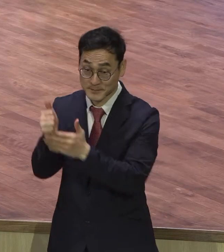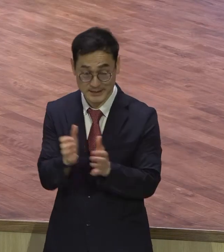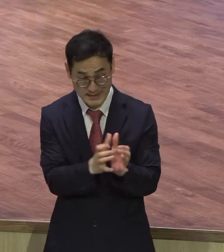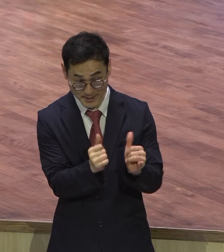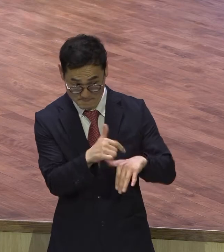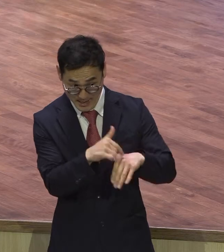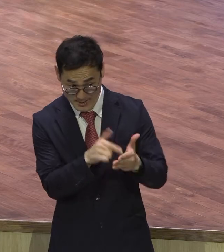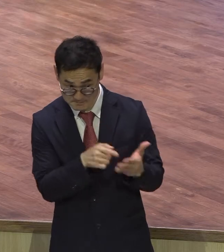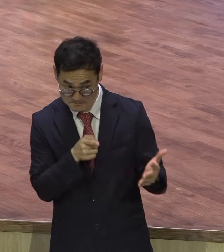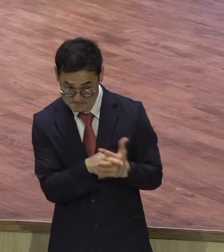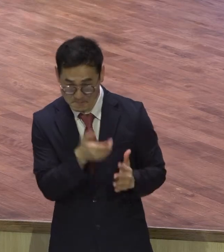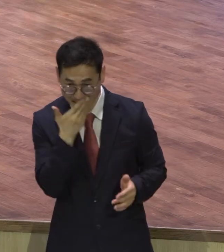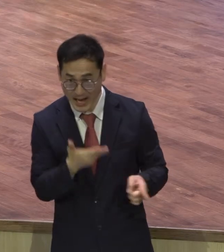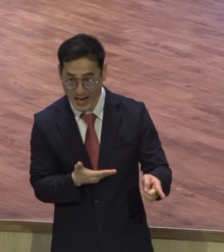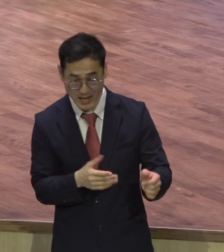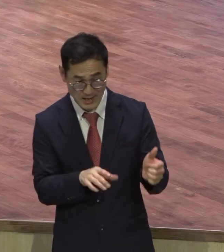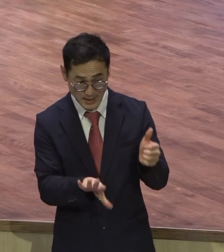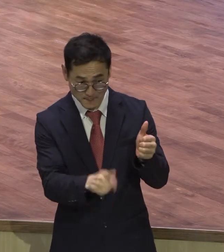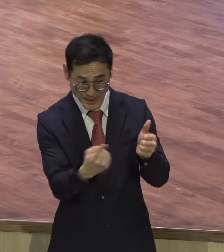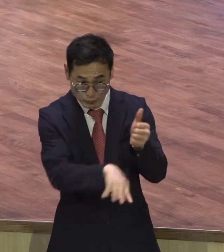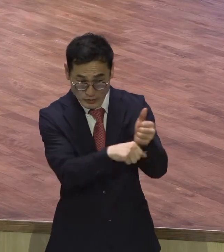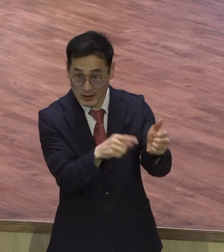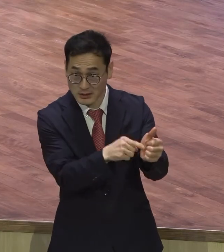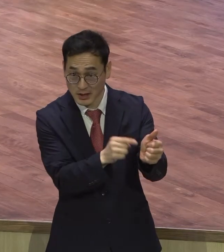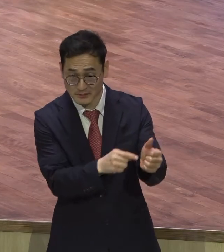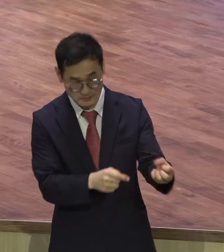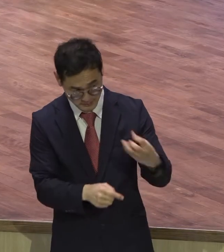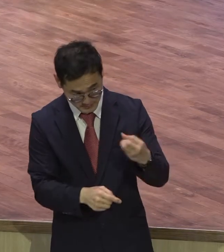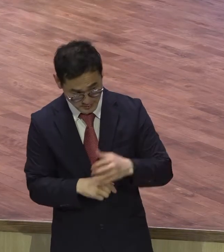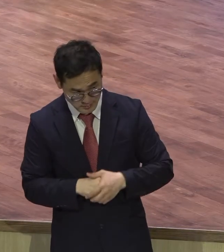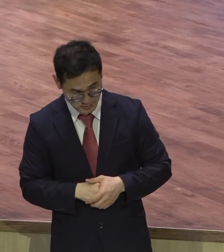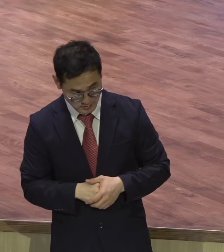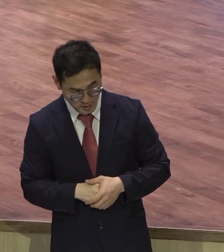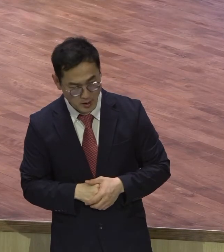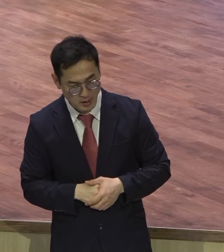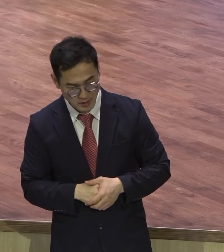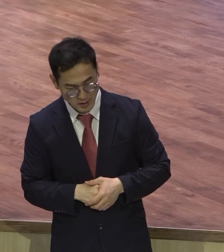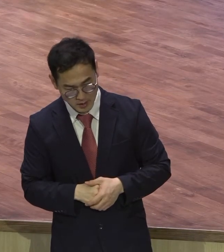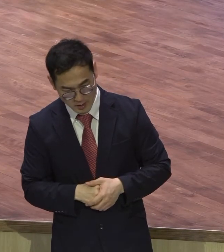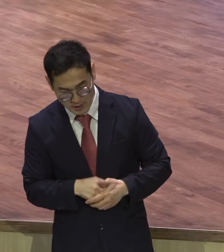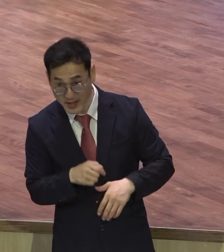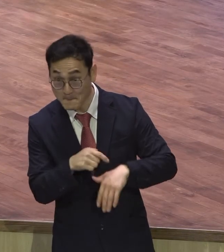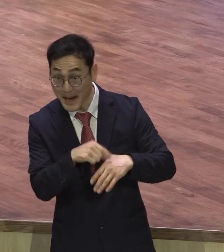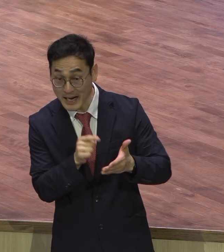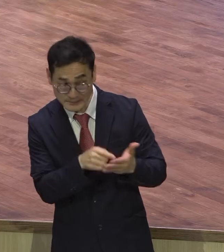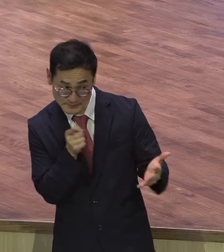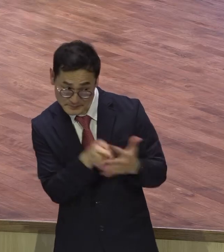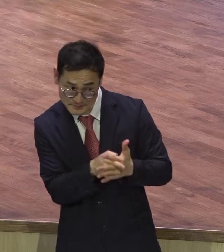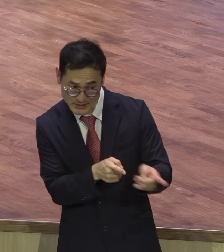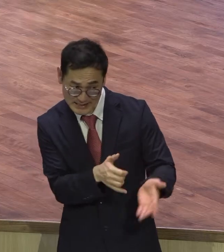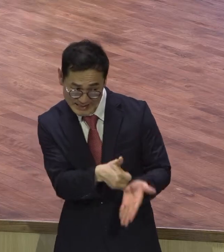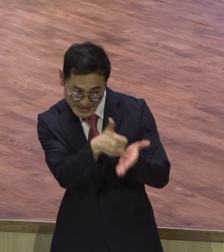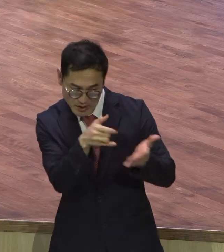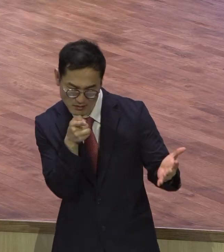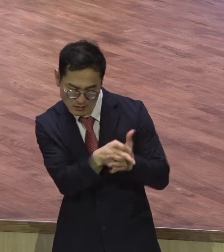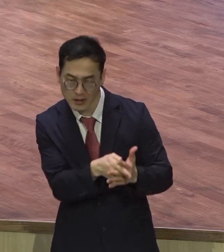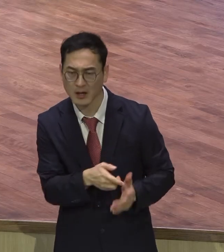지금 백부장의 속을 다 보고 있어요 백부장이 어떤 인격이고 어떤 성격이고 어떤 믿음 다 보고 계시잖아요 하나님인데